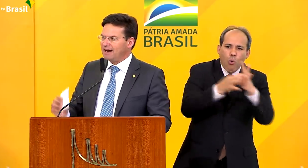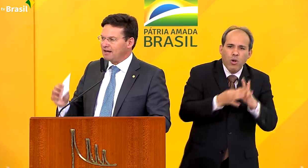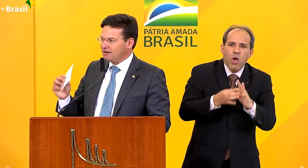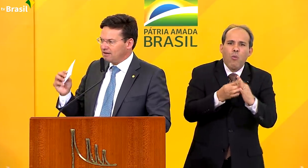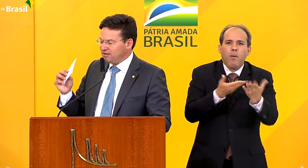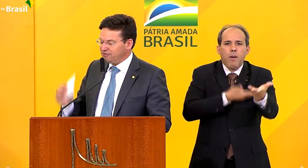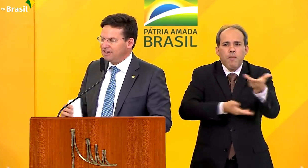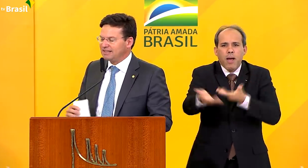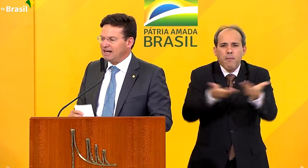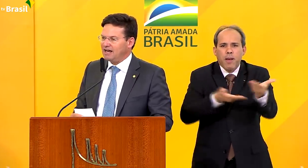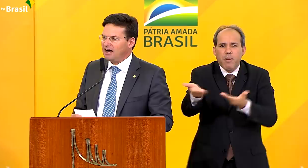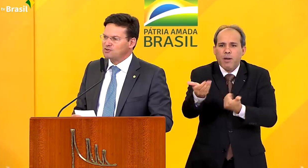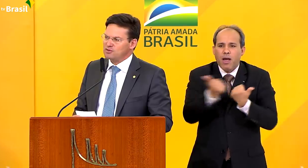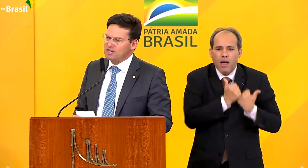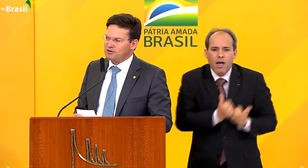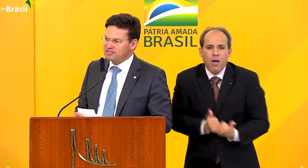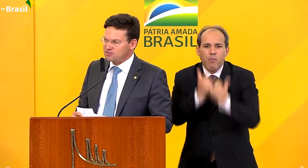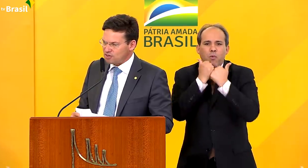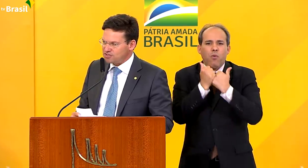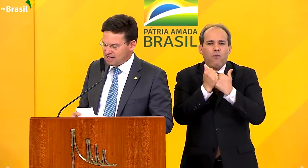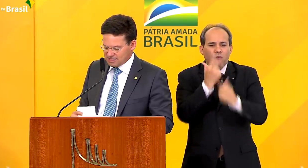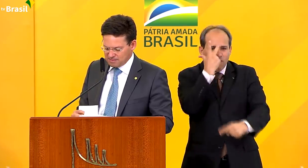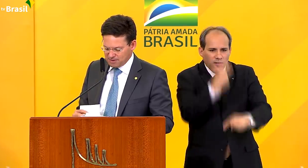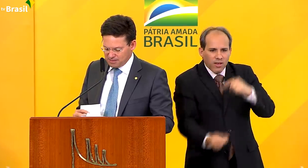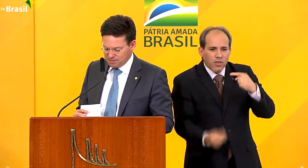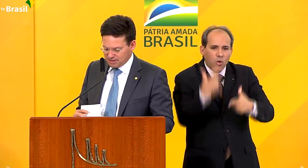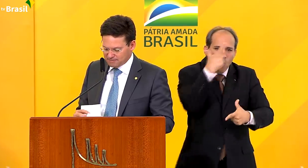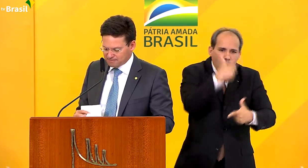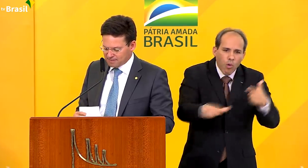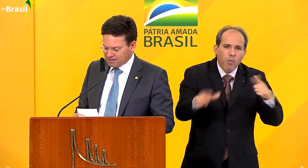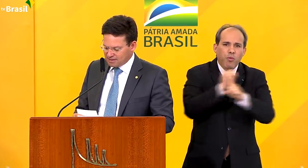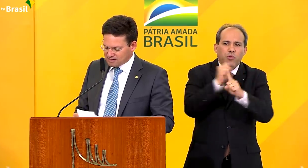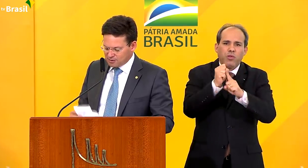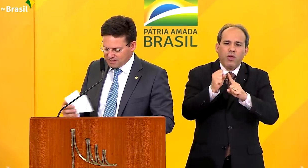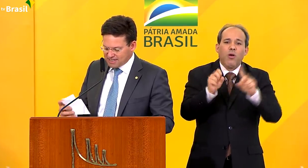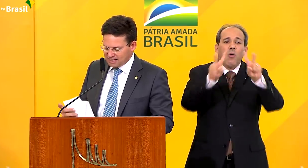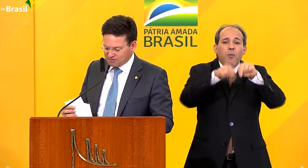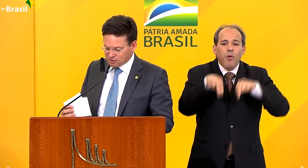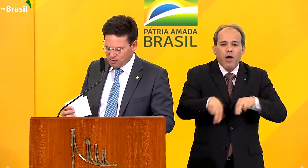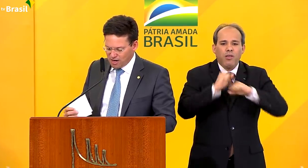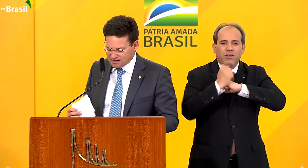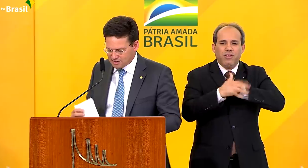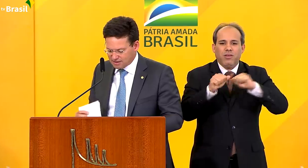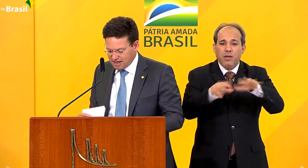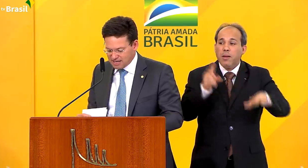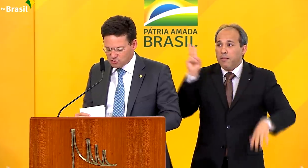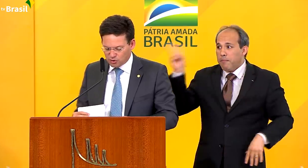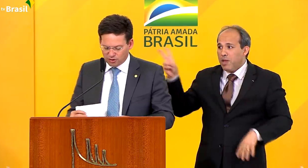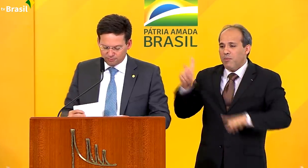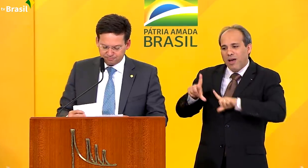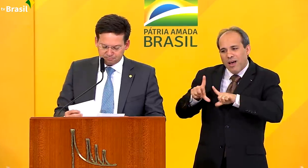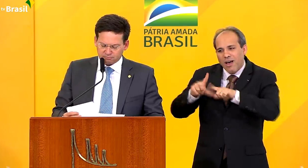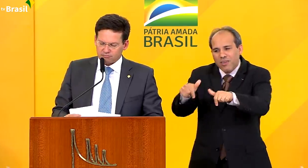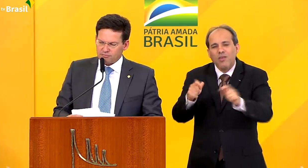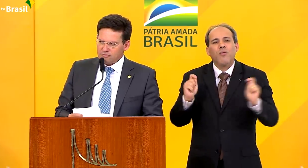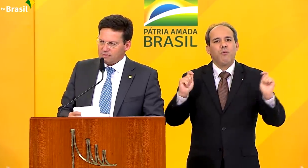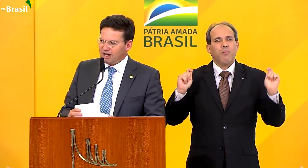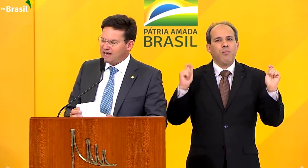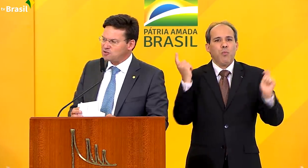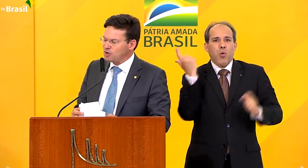para enfrentar as consequências sociais dessa pandemia. São iniciativas como essa que resultam